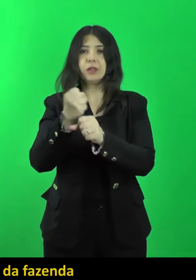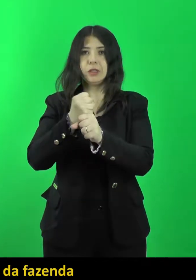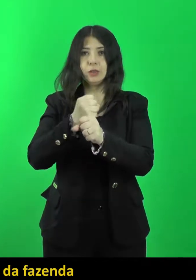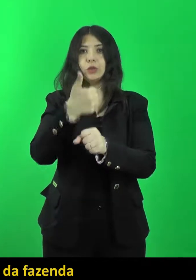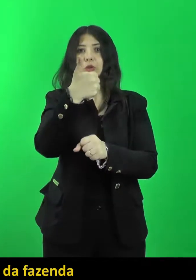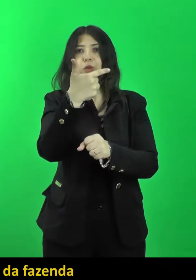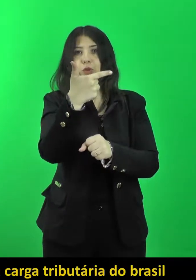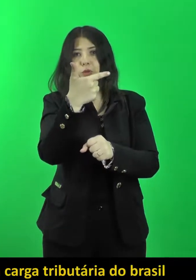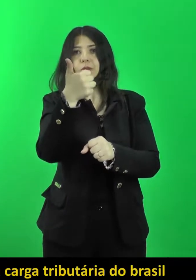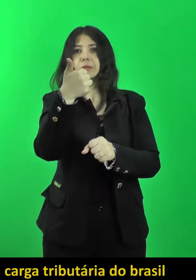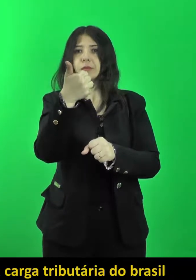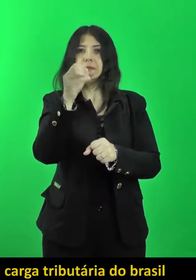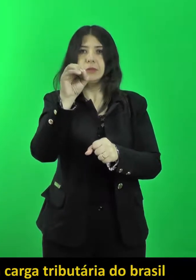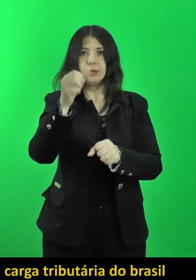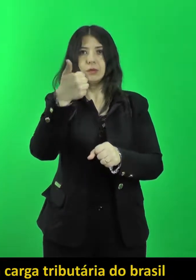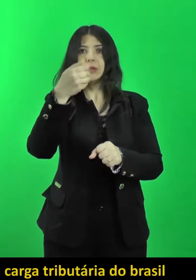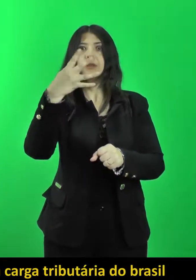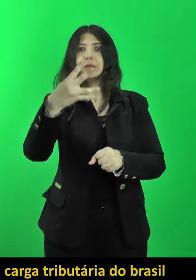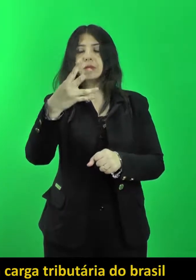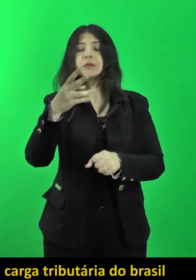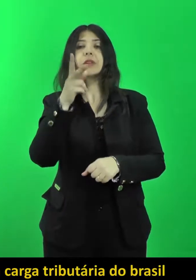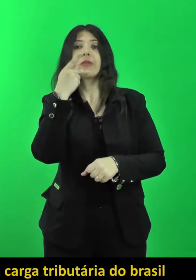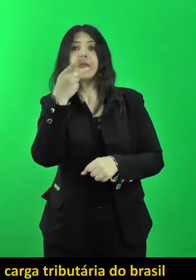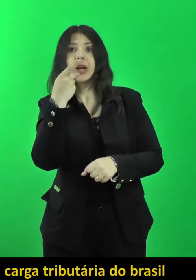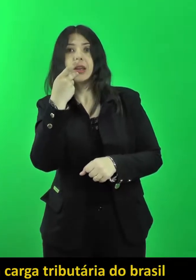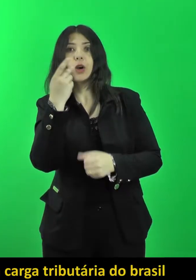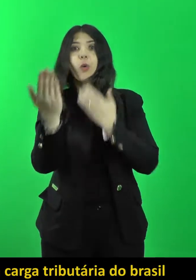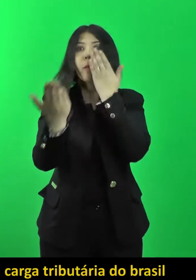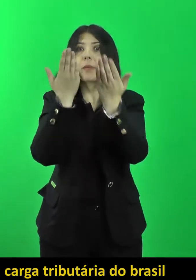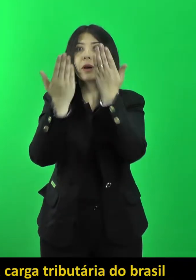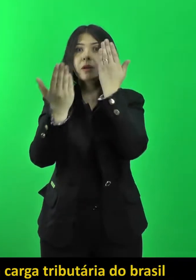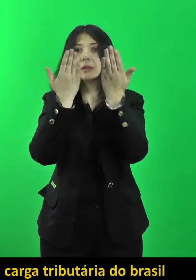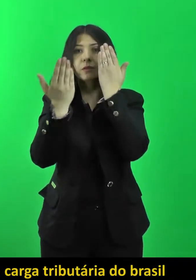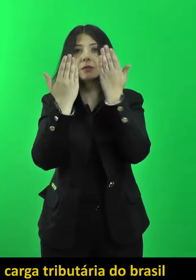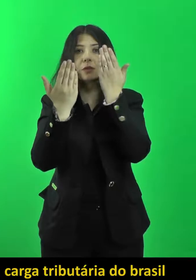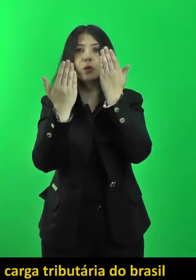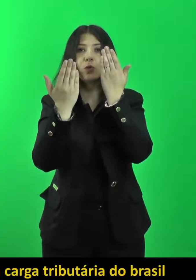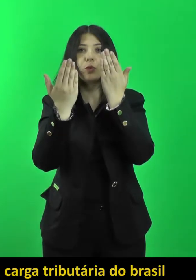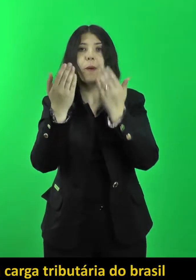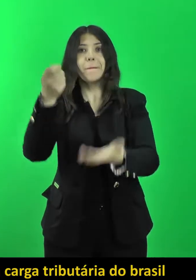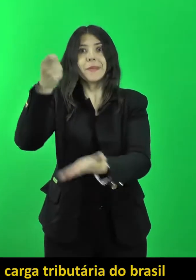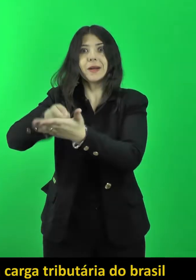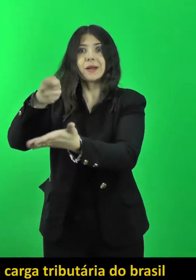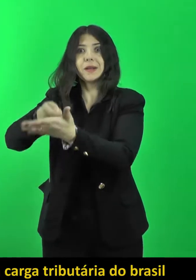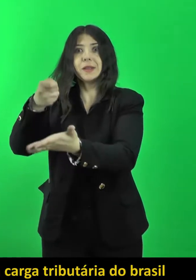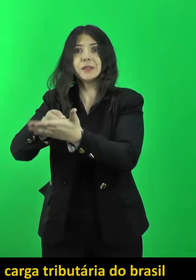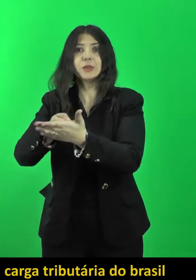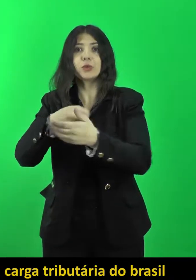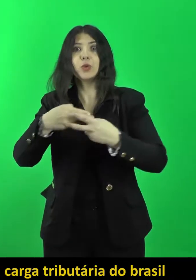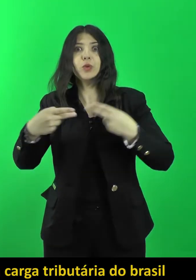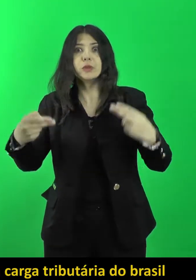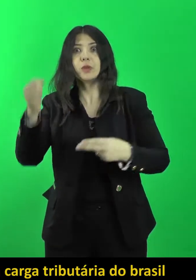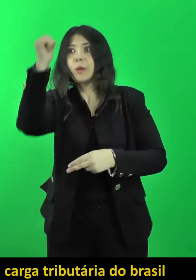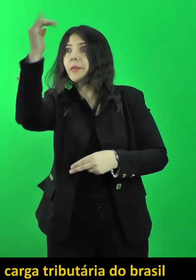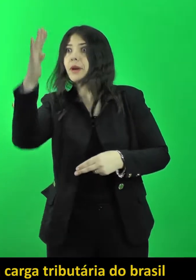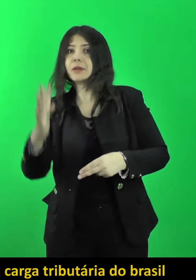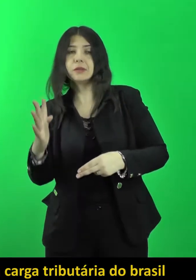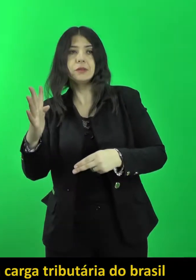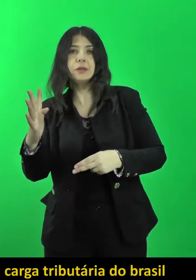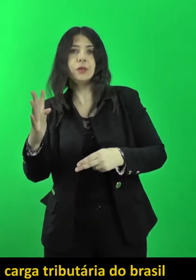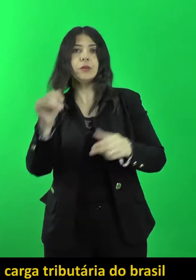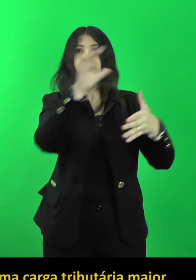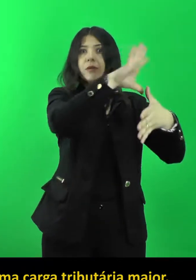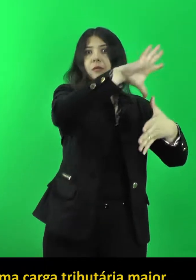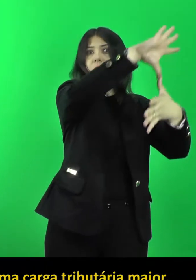2014, indicam que, quando se compara a carga tributária do Brasil com a dos demais países da